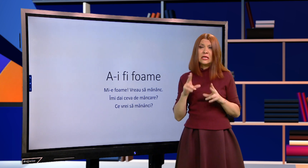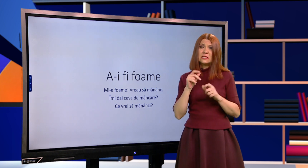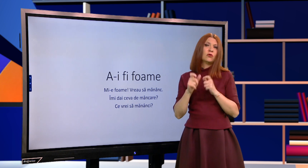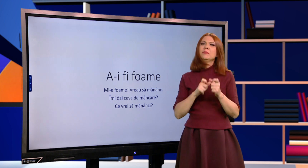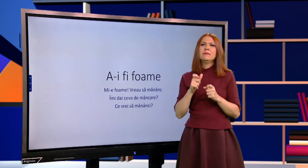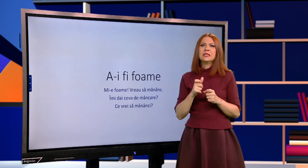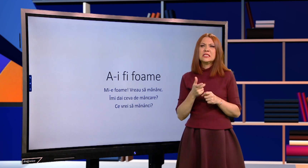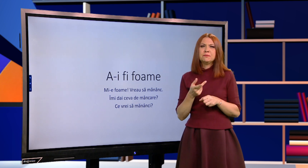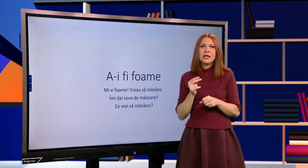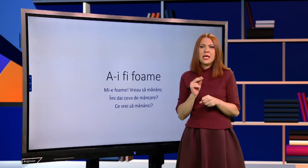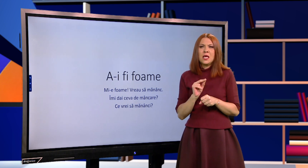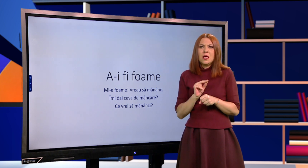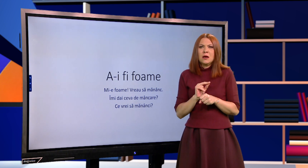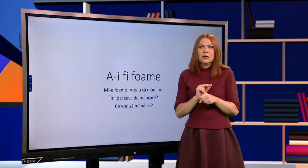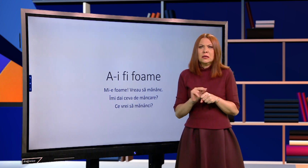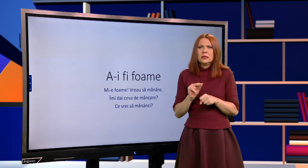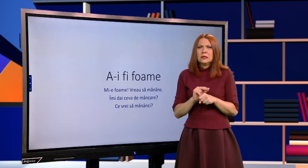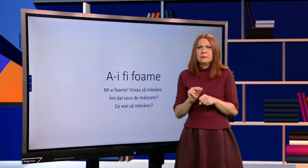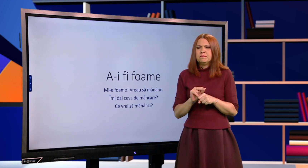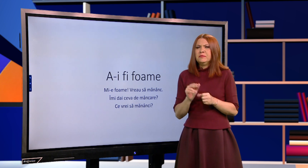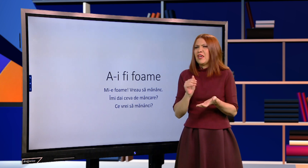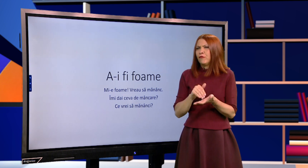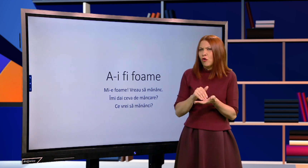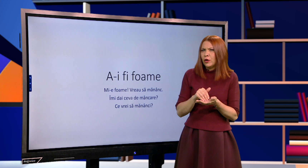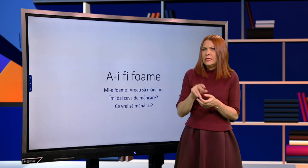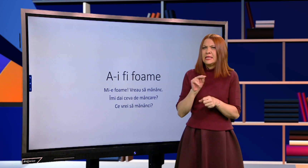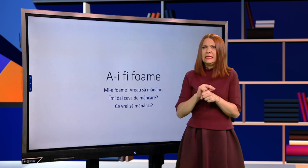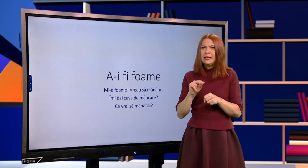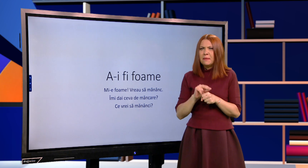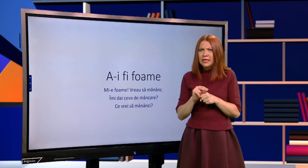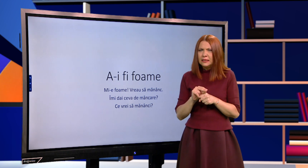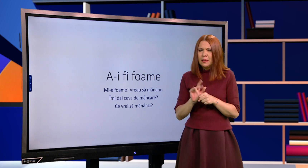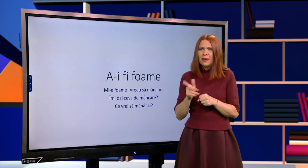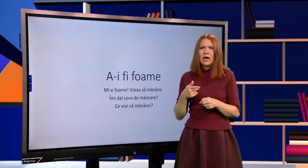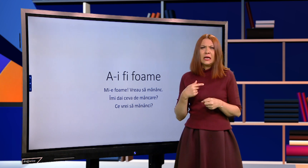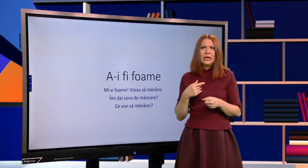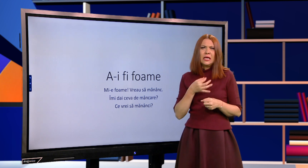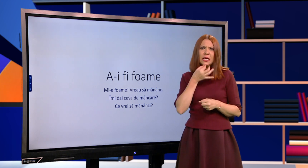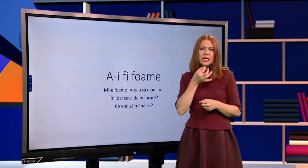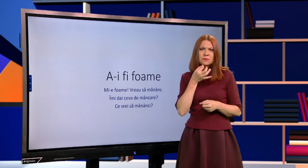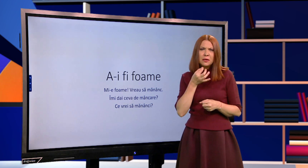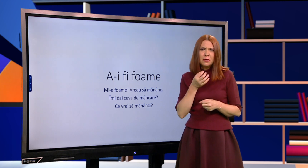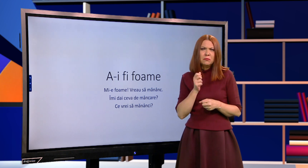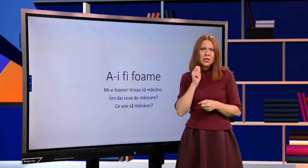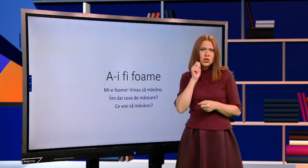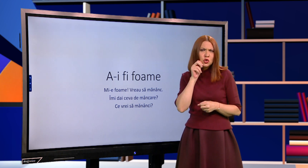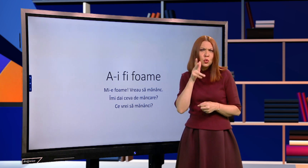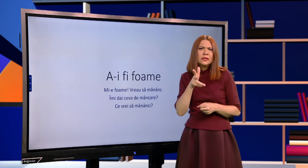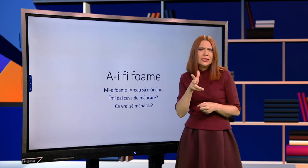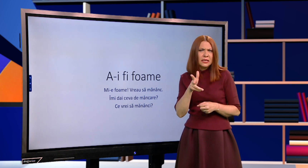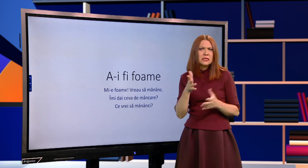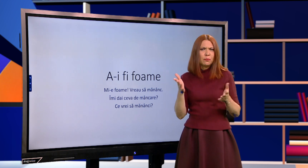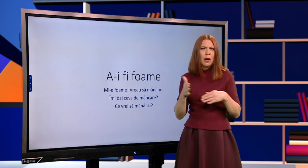important să vorbim despre nevoi, sentimente pe care le exprimăm